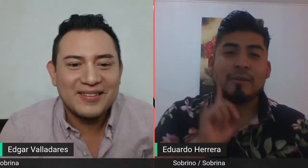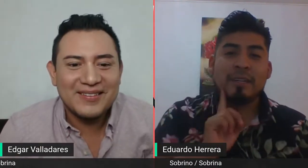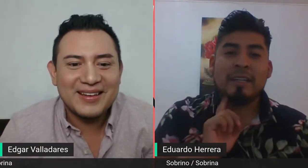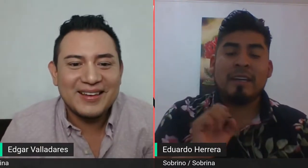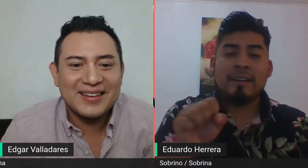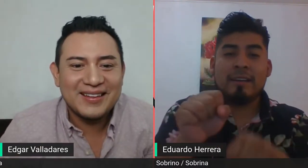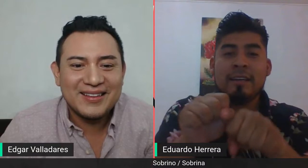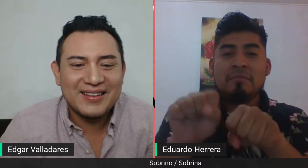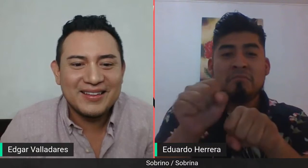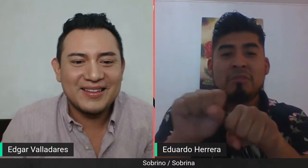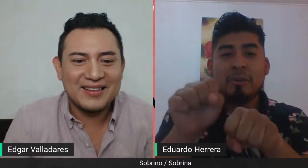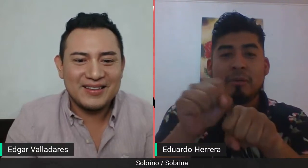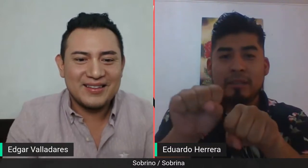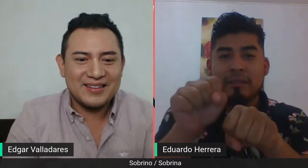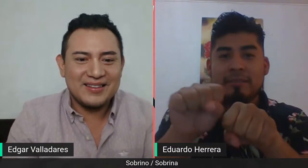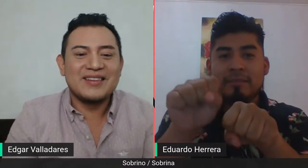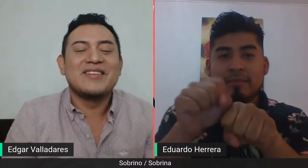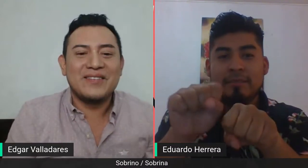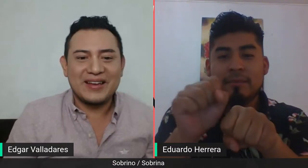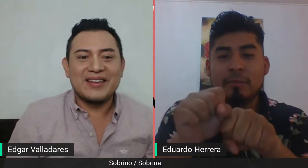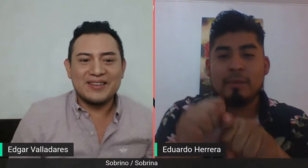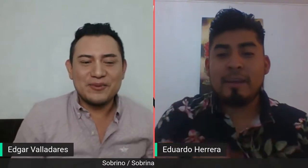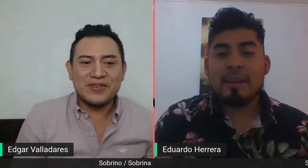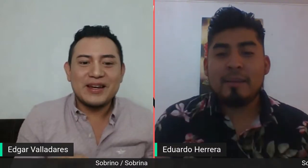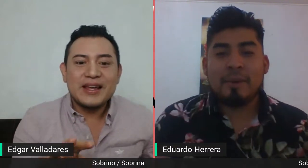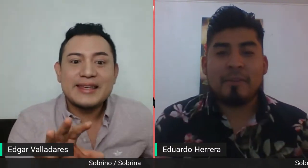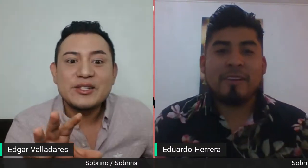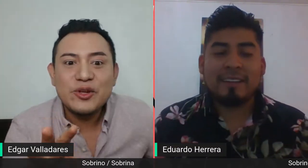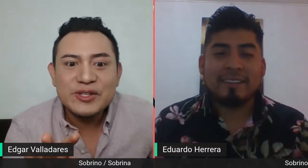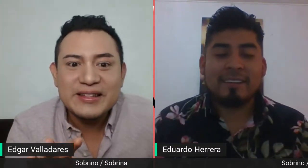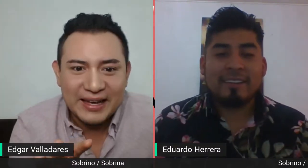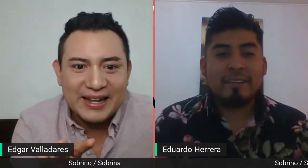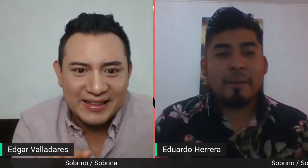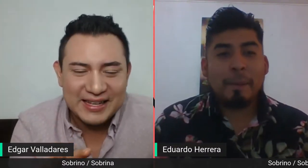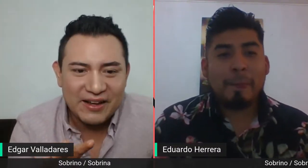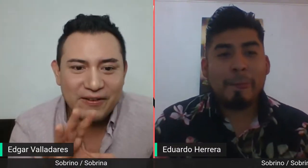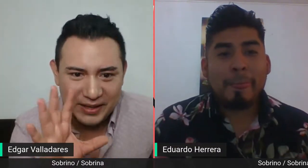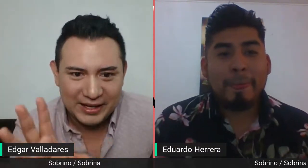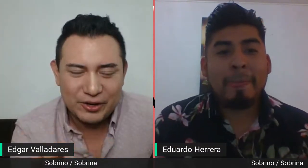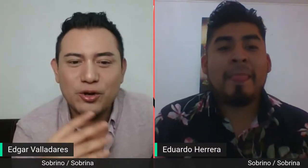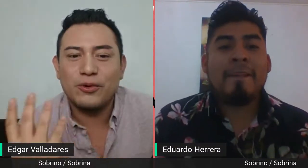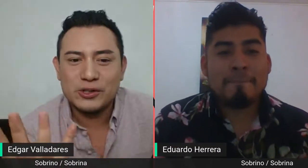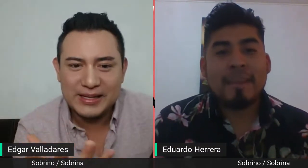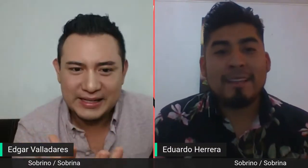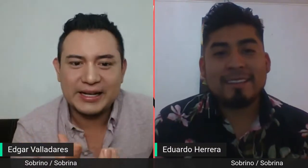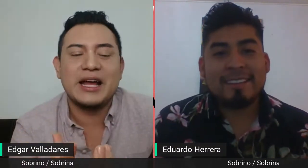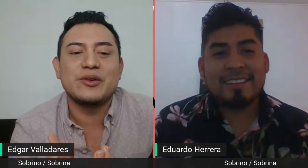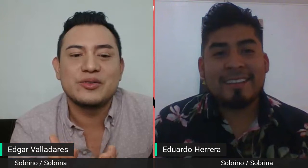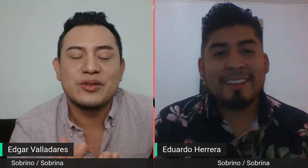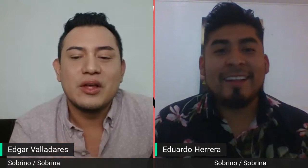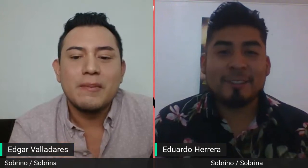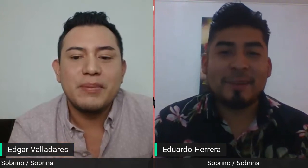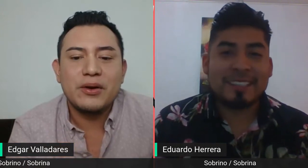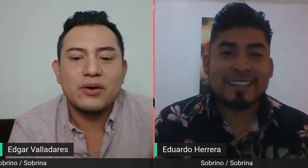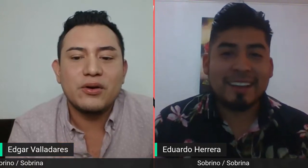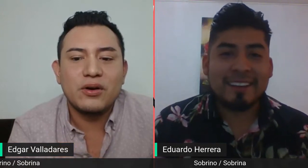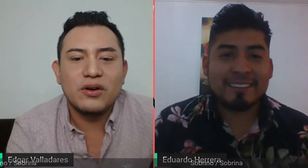Sobrina y sobrino. Ok. Muy bien. Perfecto. esos son los integrantes de la familia, ¿no? Como los más cercanos. Los más cercanos.